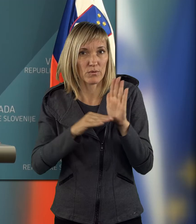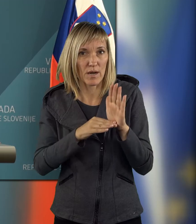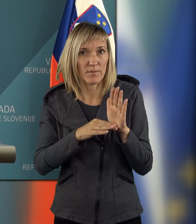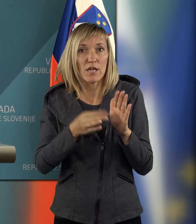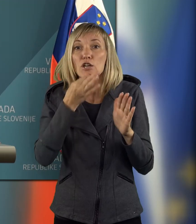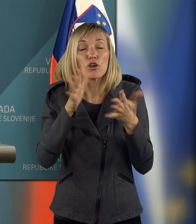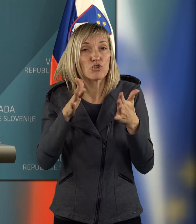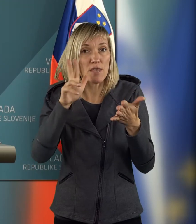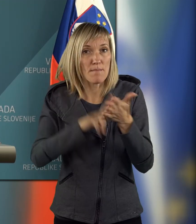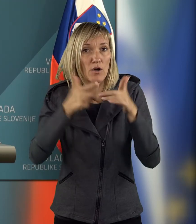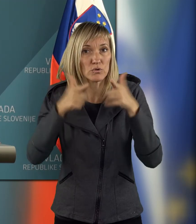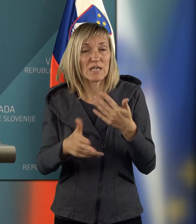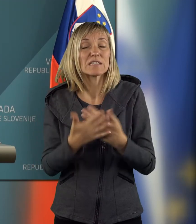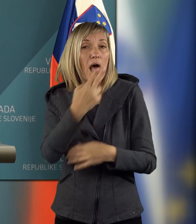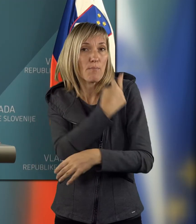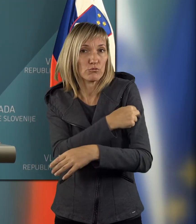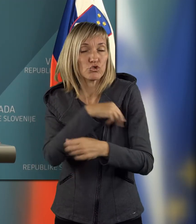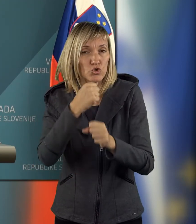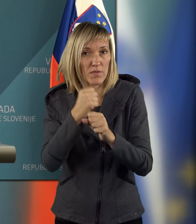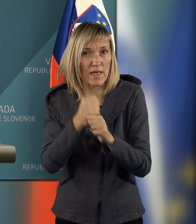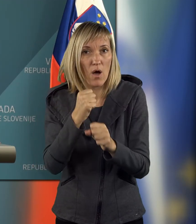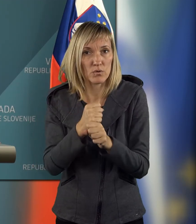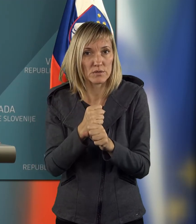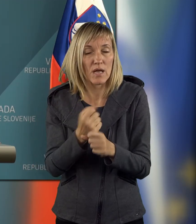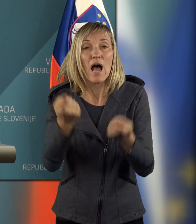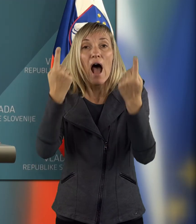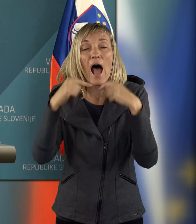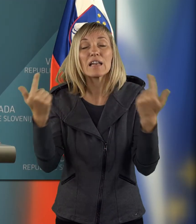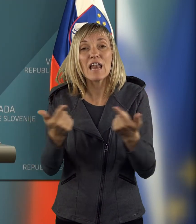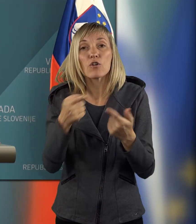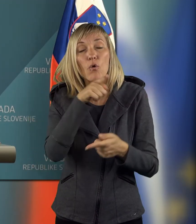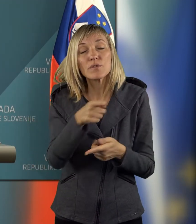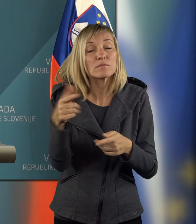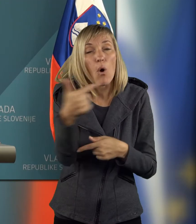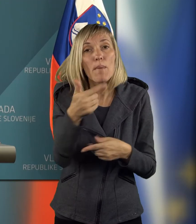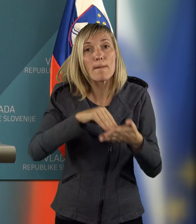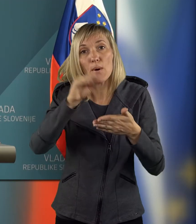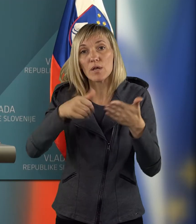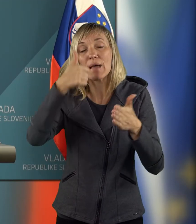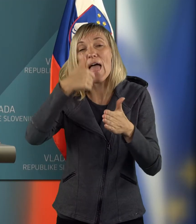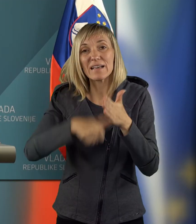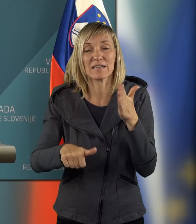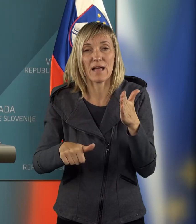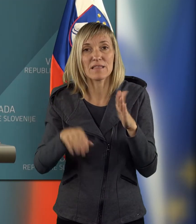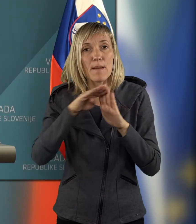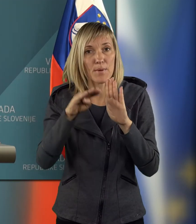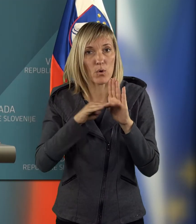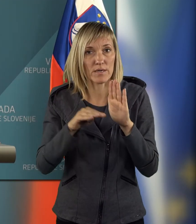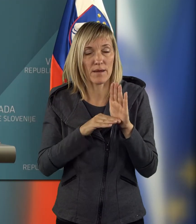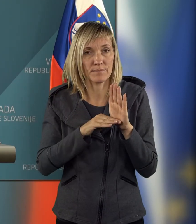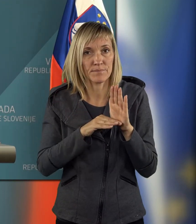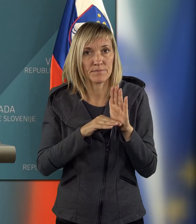Namreč, če nima koncesije za bonišnično dejavnost, ali lahko sklenete torej ta enkratni program.